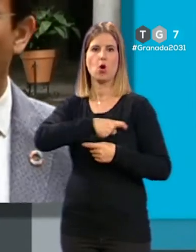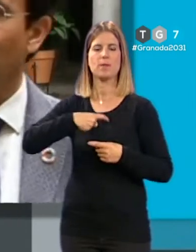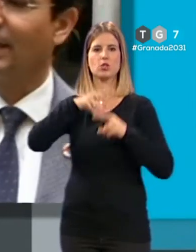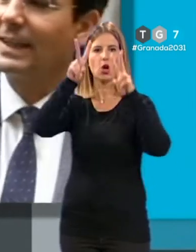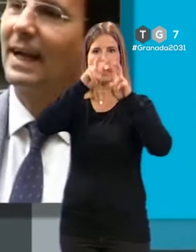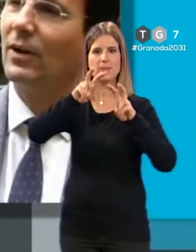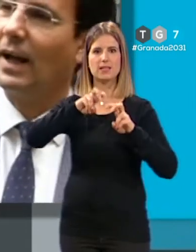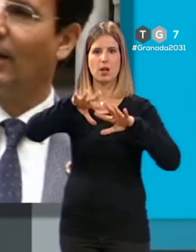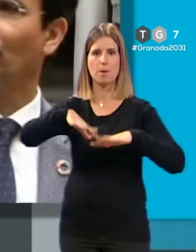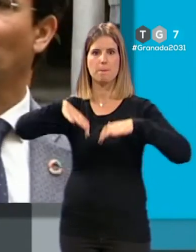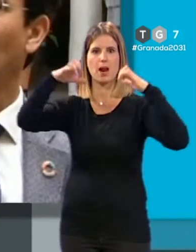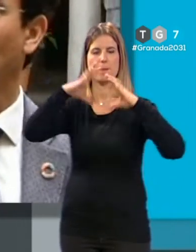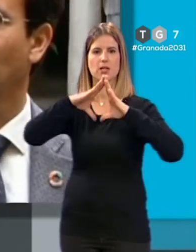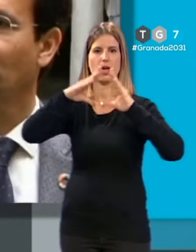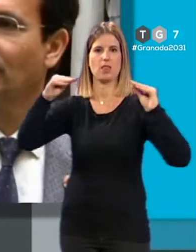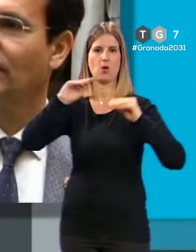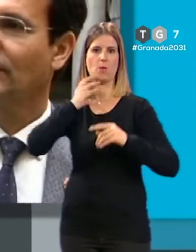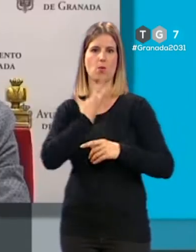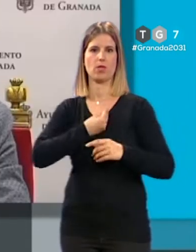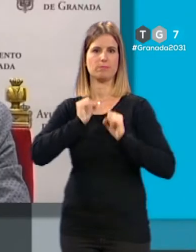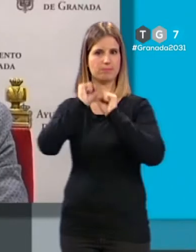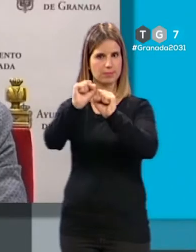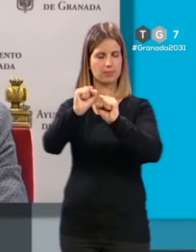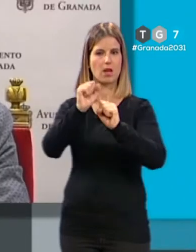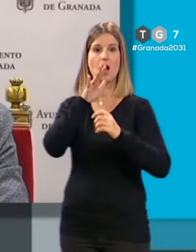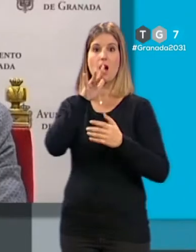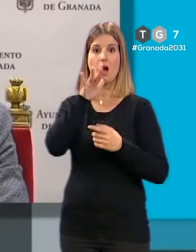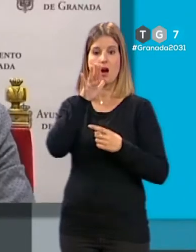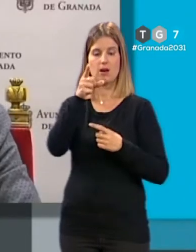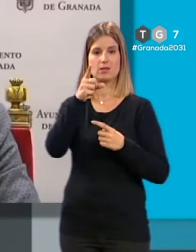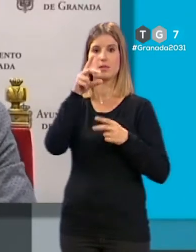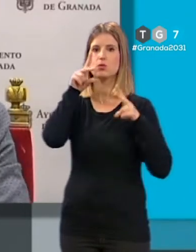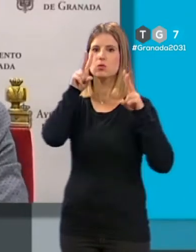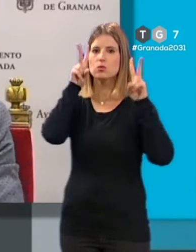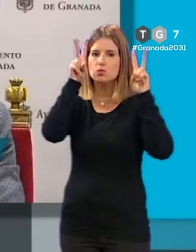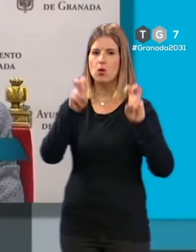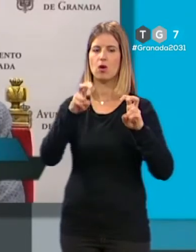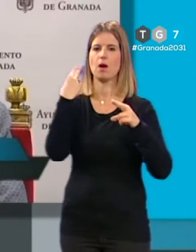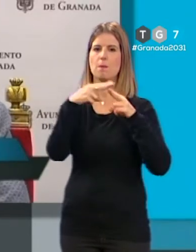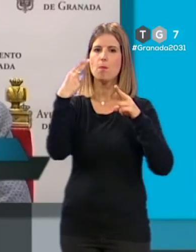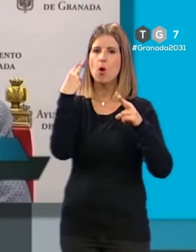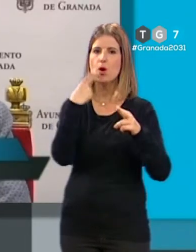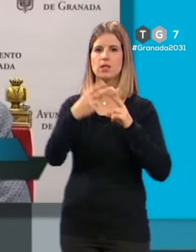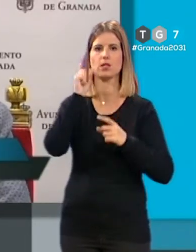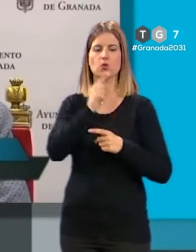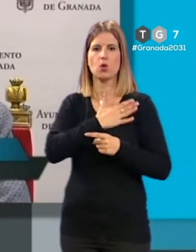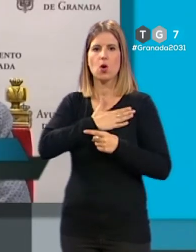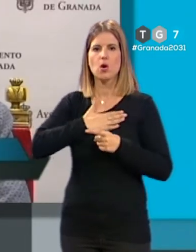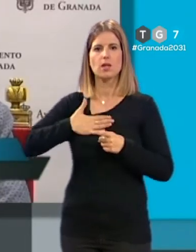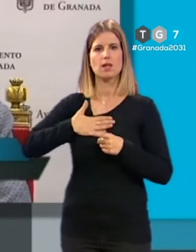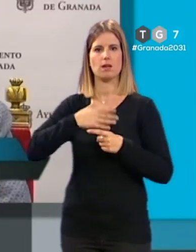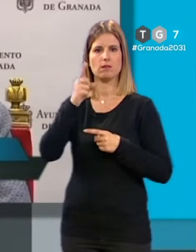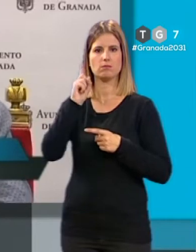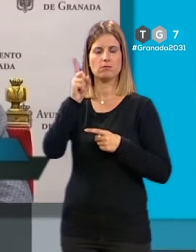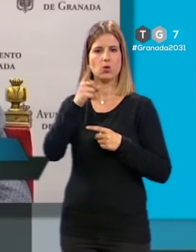en el Parlamento Andaluz y otra en el murciano. Están en la clave política de a toda costa situarse